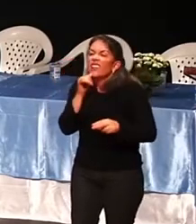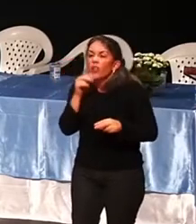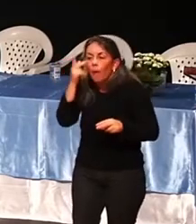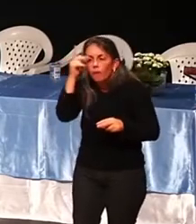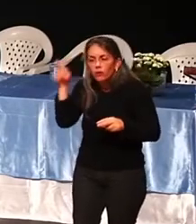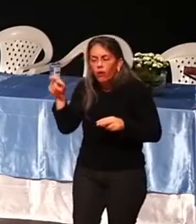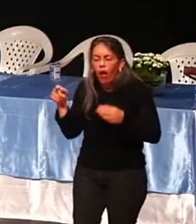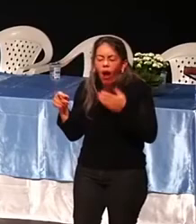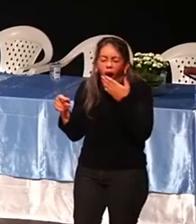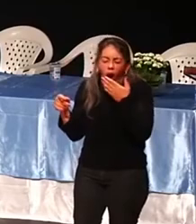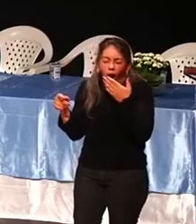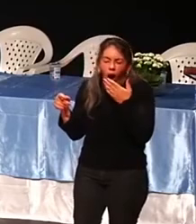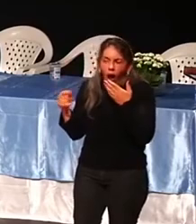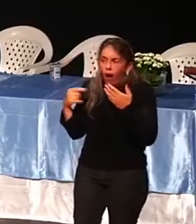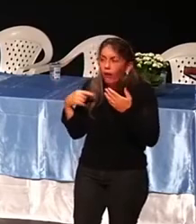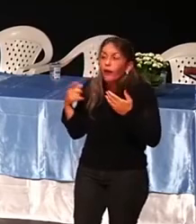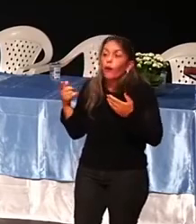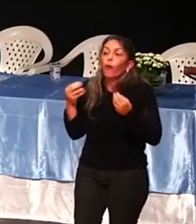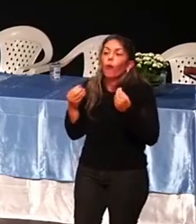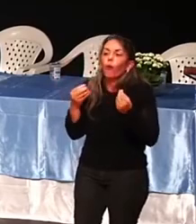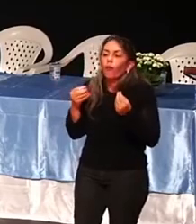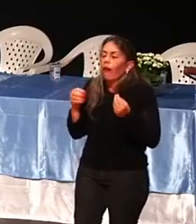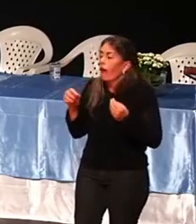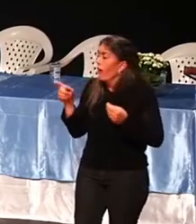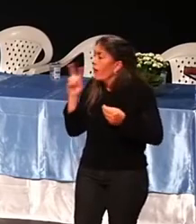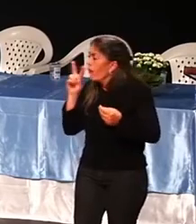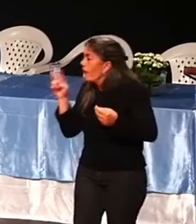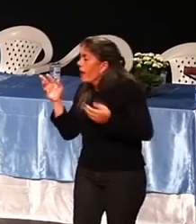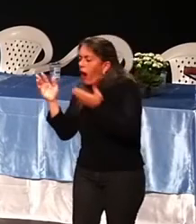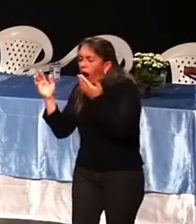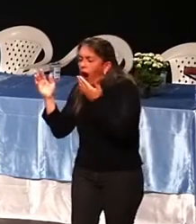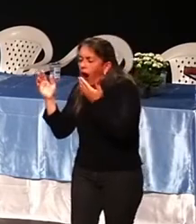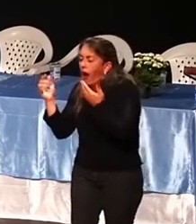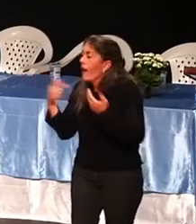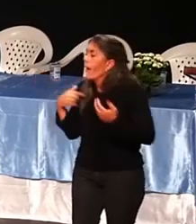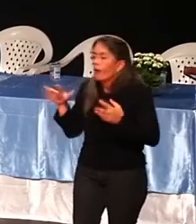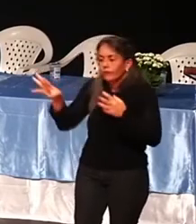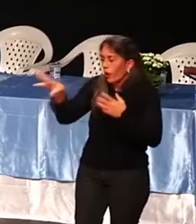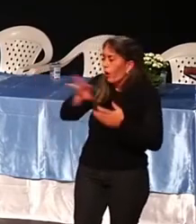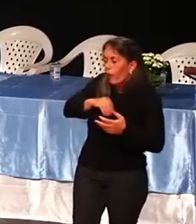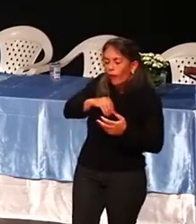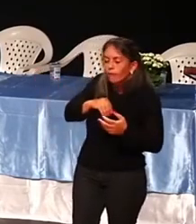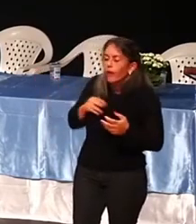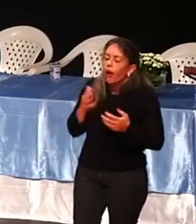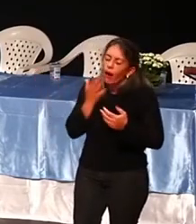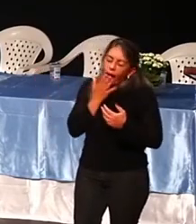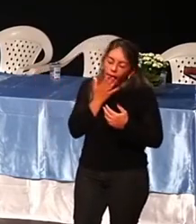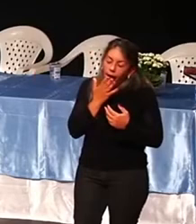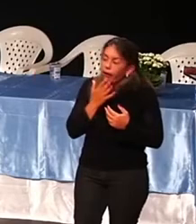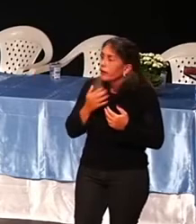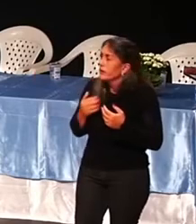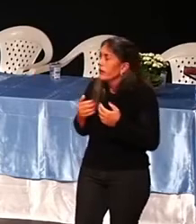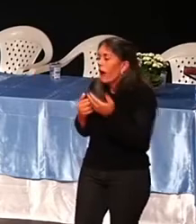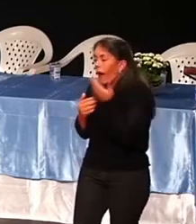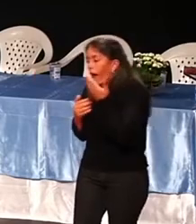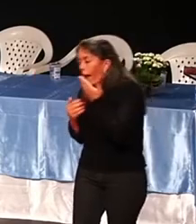dá vontade de você bocejar, não dá? Eu encontro a fatinha na rua, na padaria, e converso com ela e faço assim, ó.